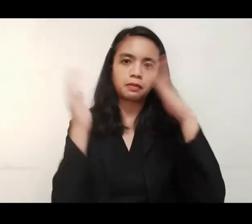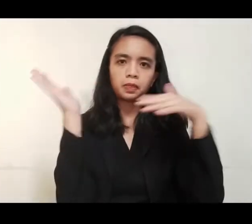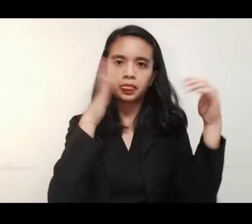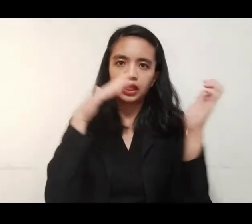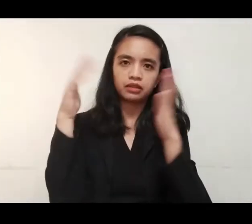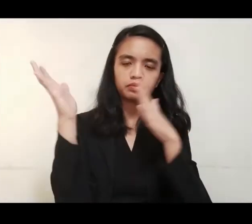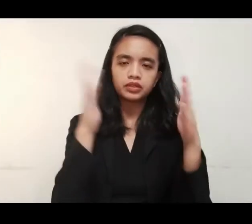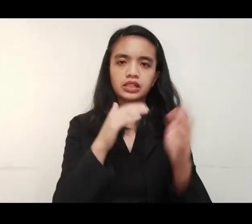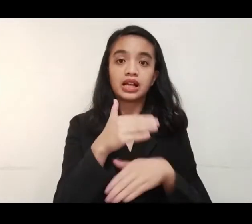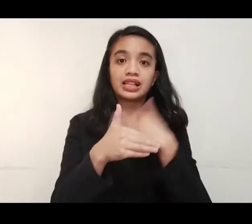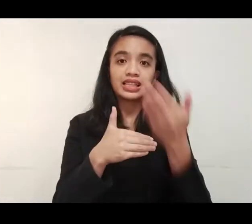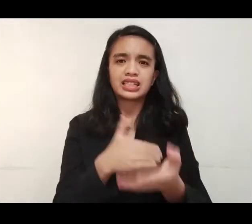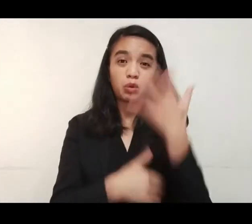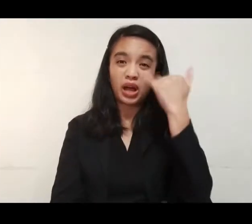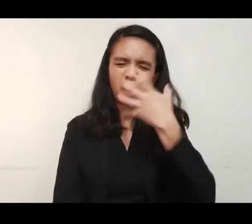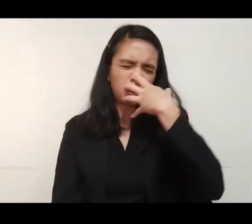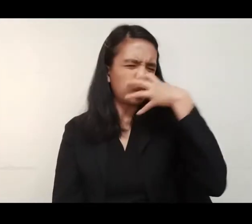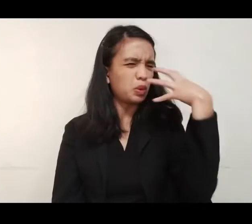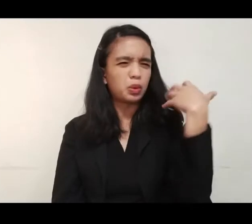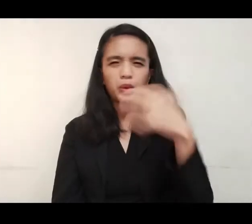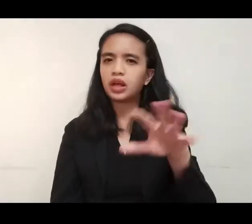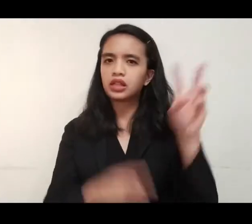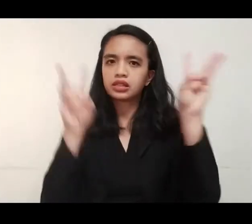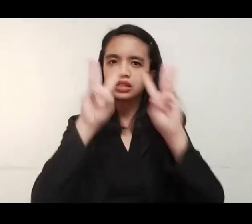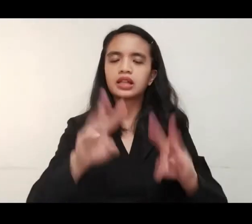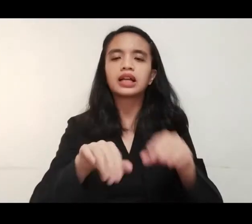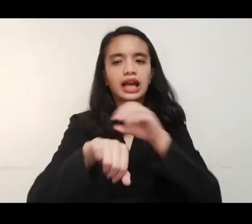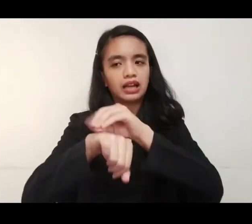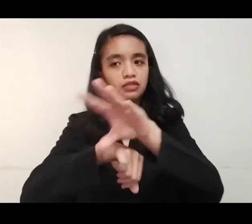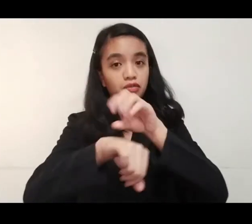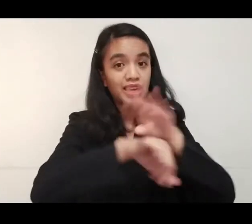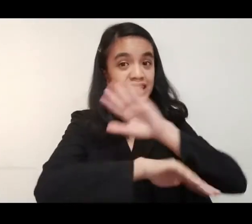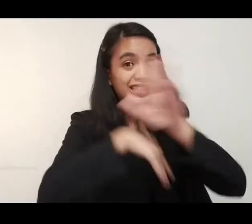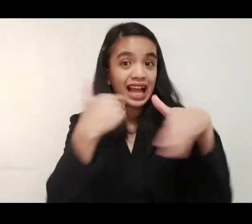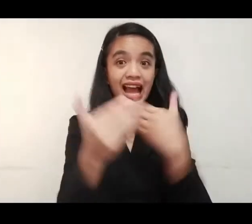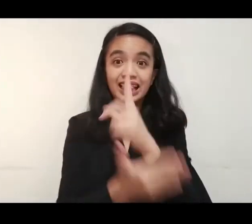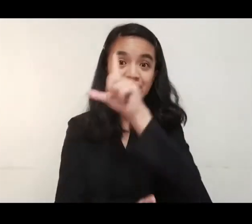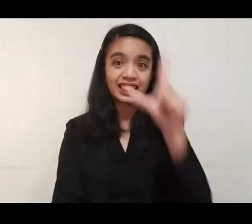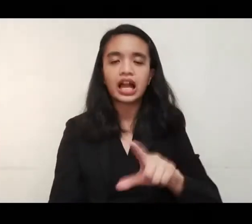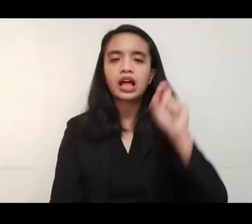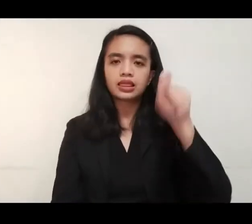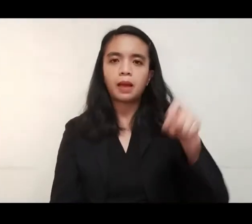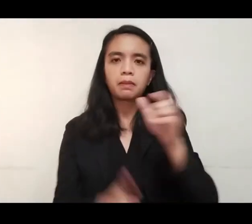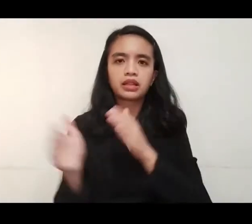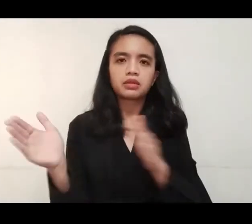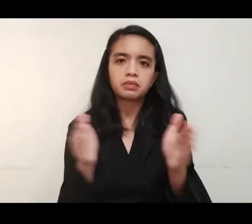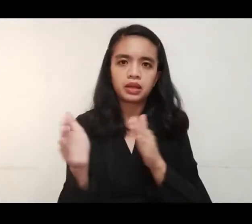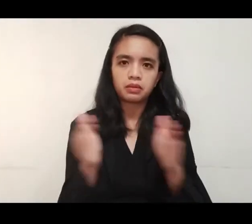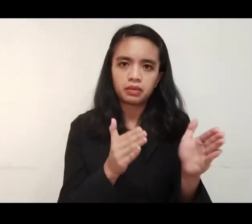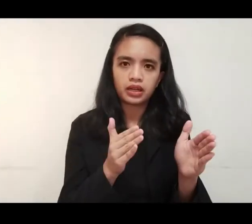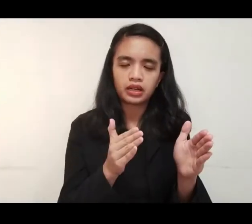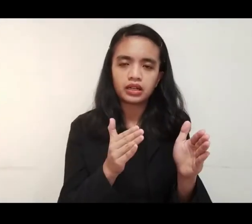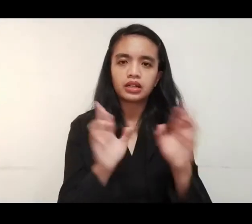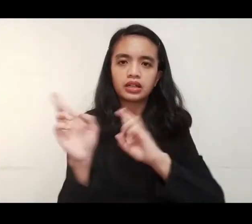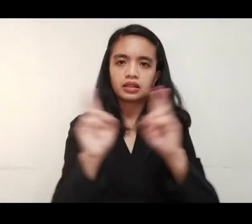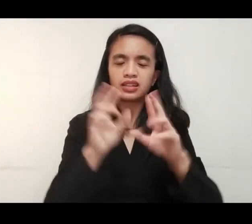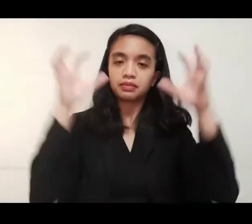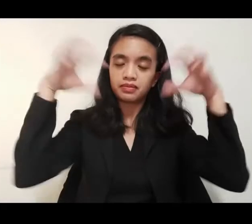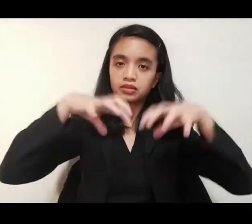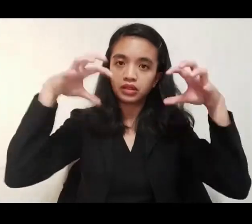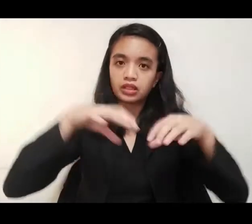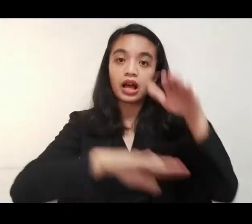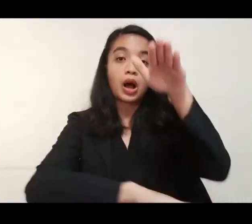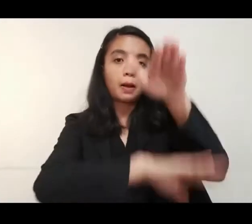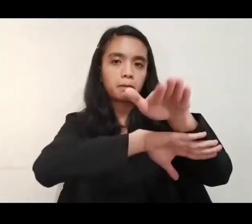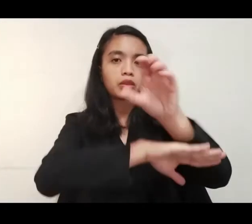northeasterly surface wind flow. Sa kabila ng mainit na panahon, pinapayuhan naman ang lahat ng Tagalog Luzon na maghanda para sa posibleng